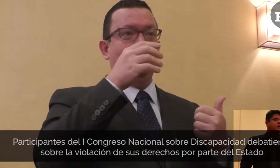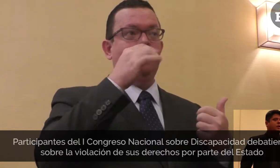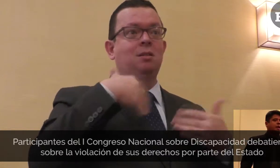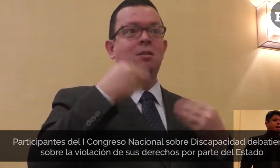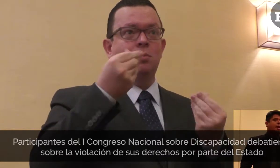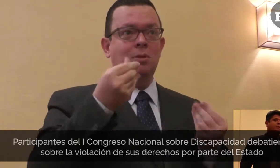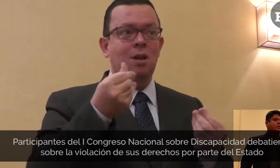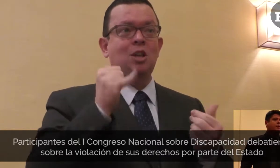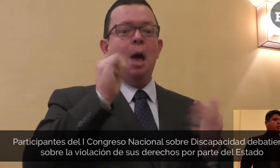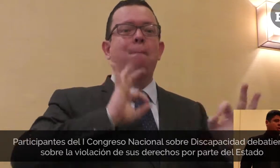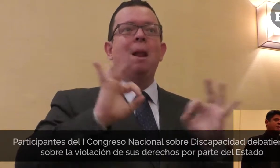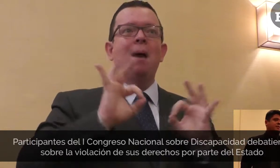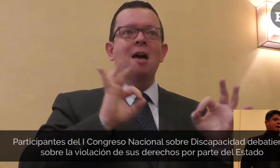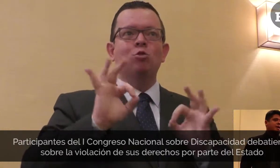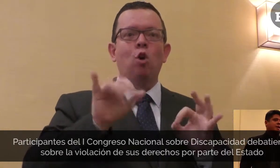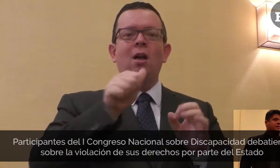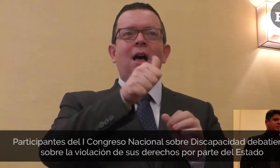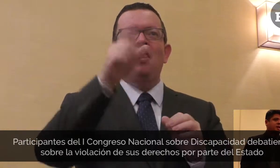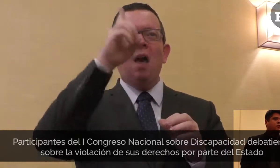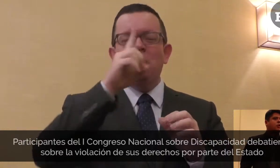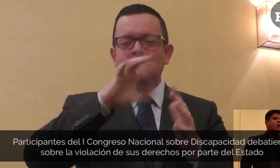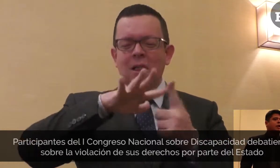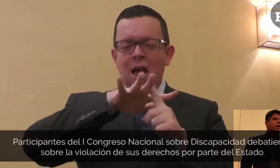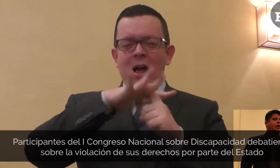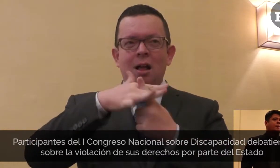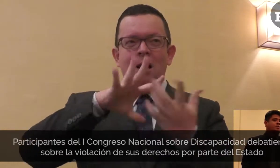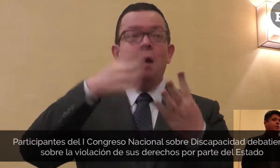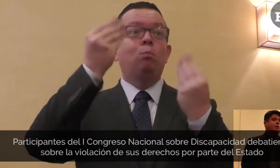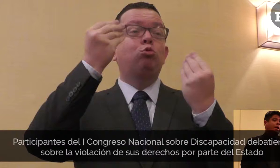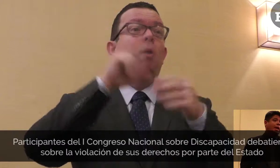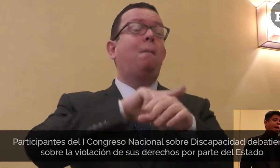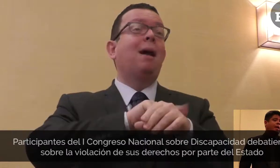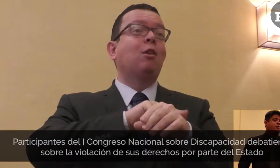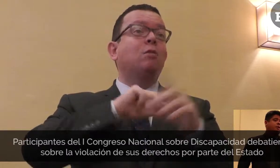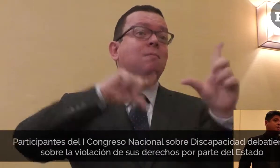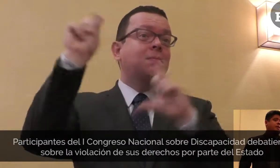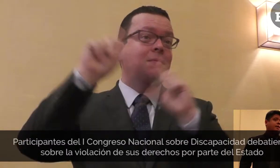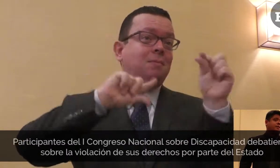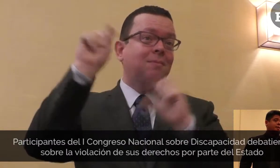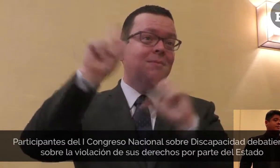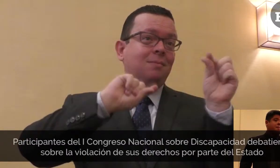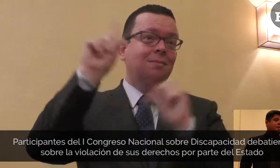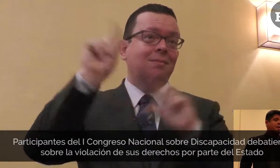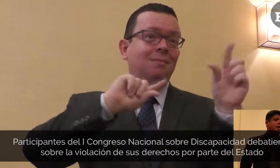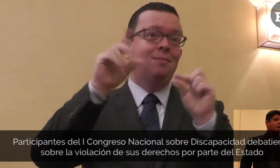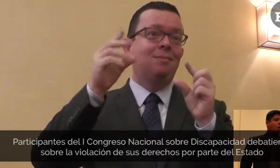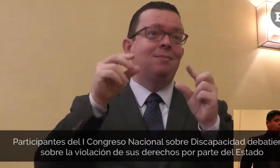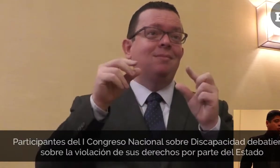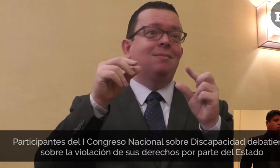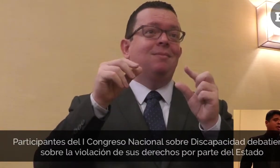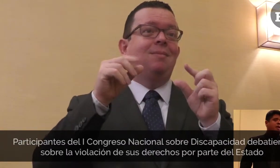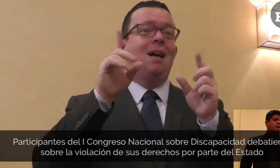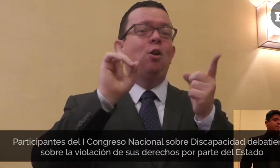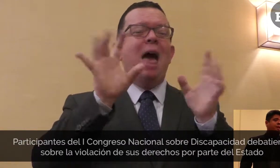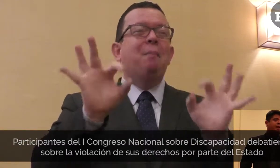reportes que hemos recibido en este congreso es que las personas con discapacidad que están asistiendo nos mencionan que no reciben asistencia médica